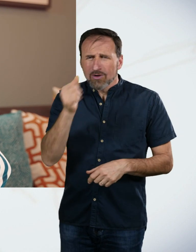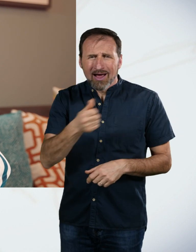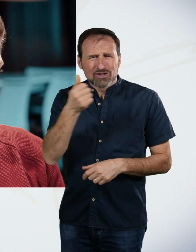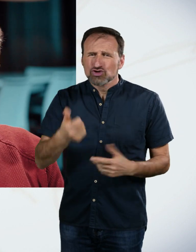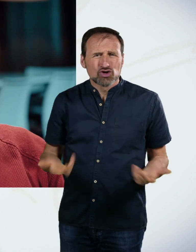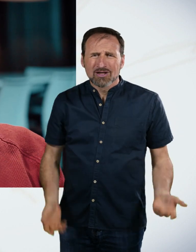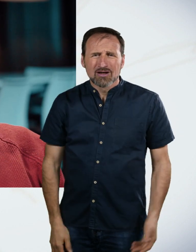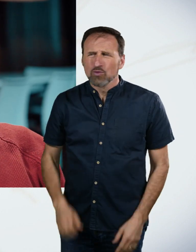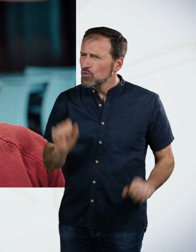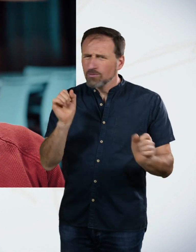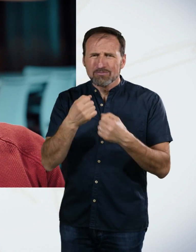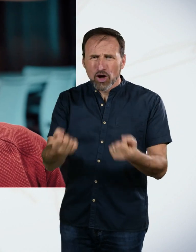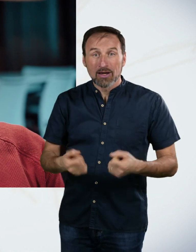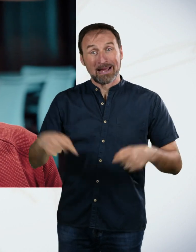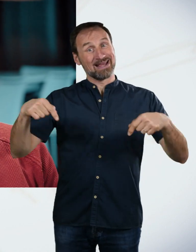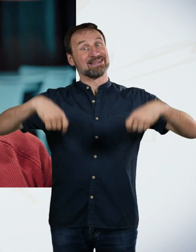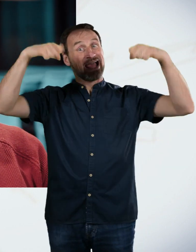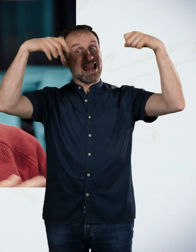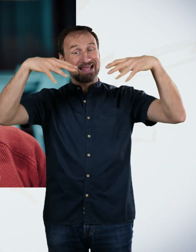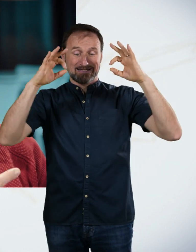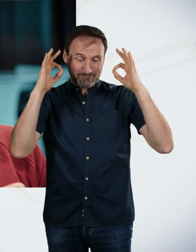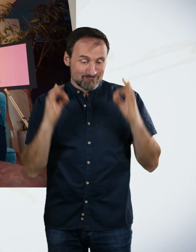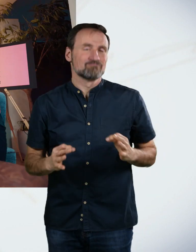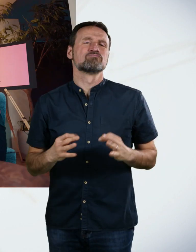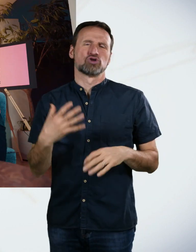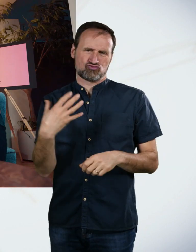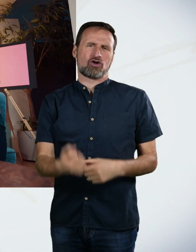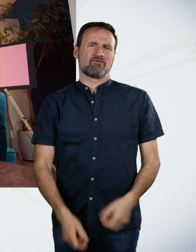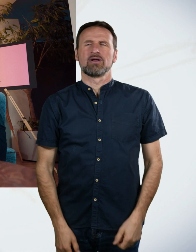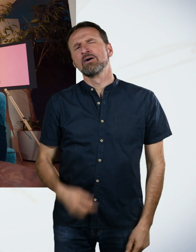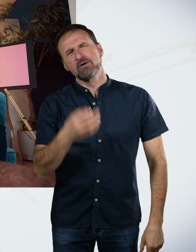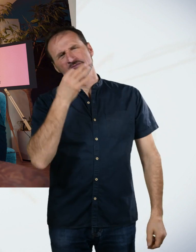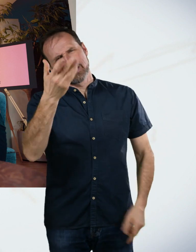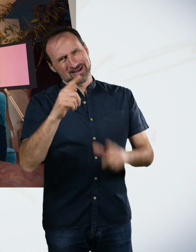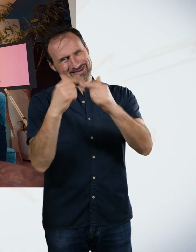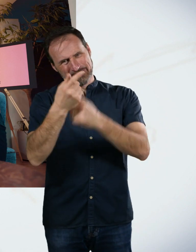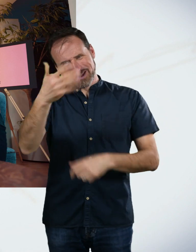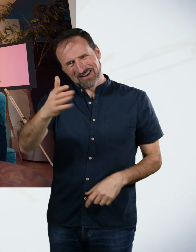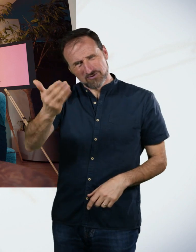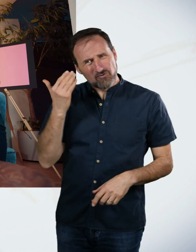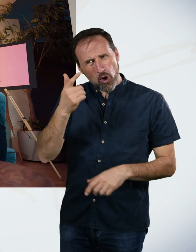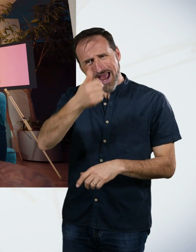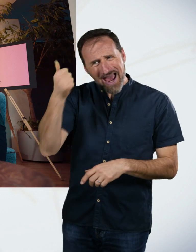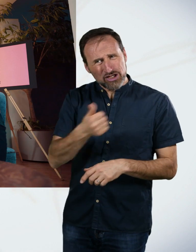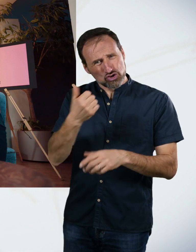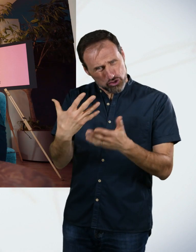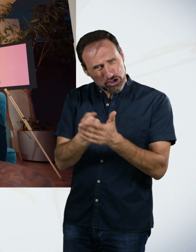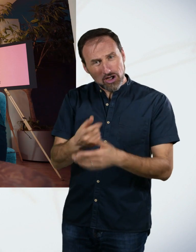ausgeleuchtet. Hier wäre es cooler. Hat jemand aus dem Team das vorher mal in einer Stunde gepuzzelt? Nee, sie nicht. Nee, ich glaube, die haben nicht hin.